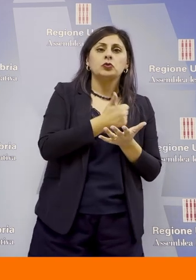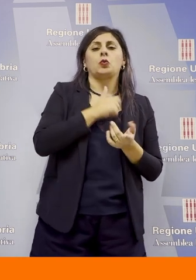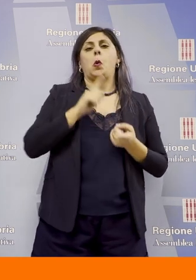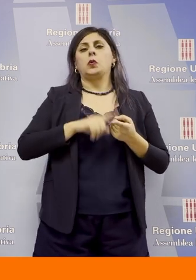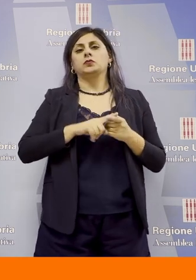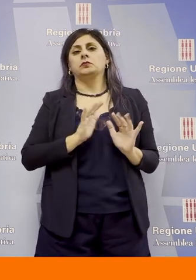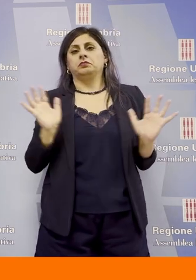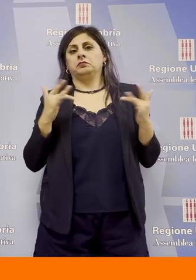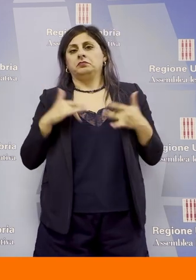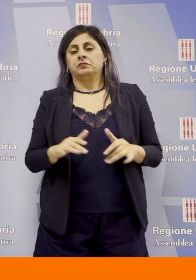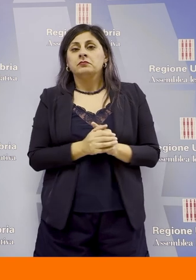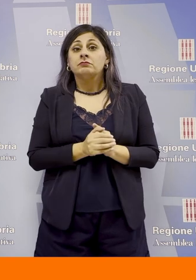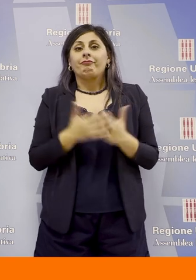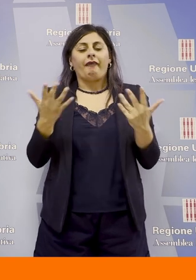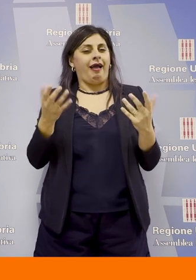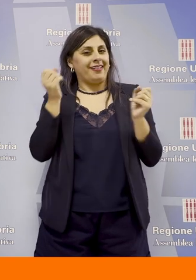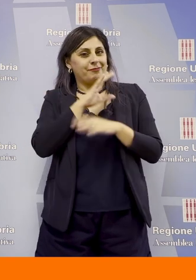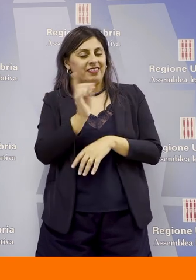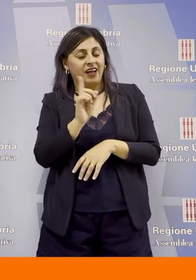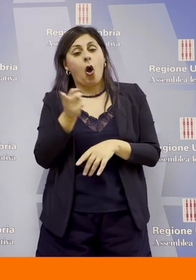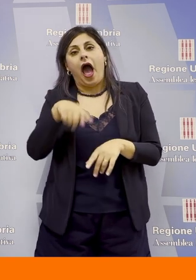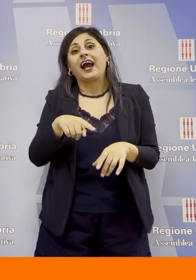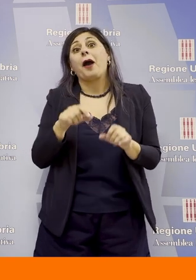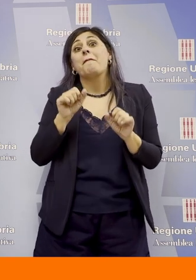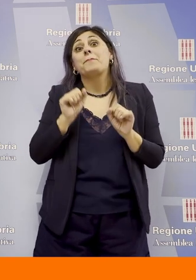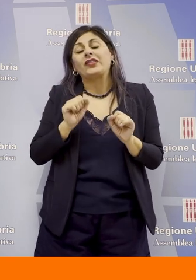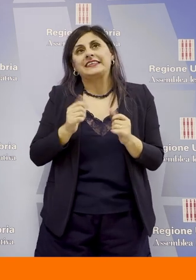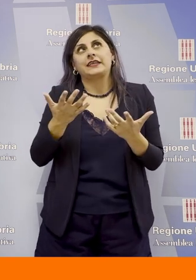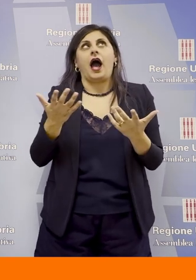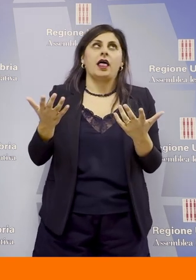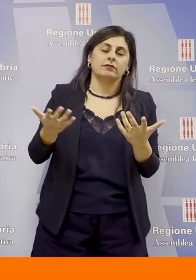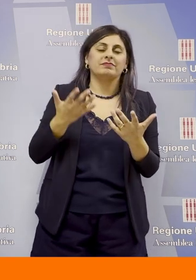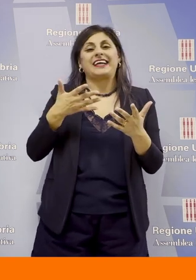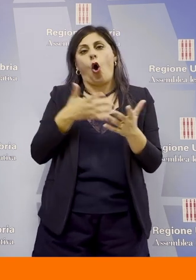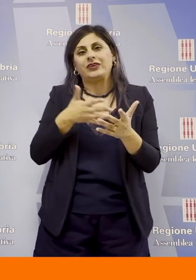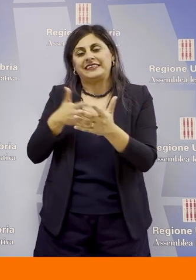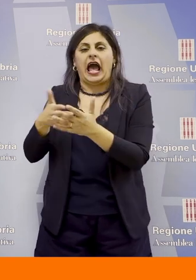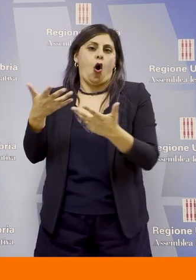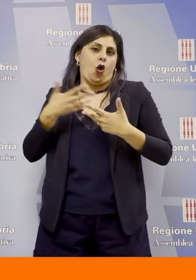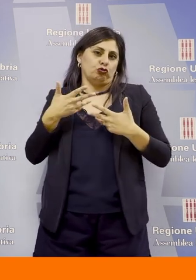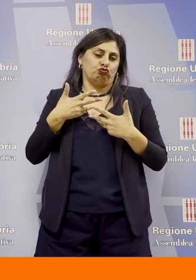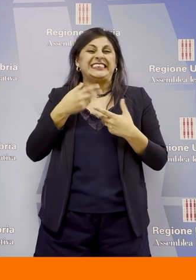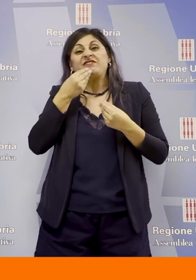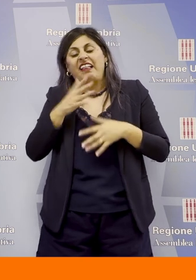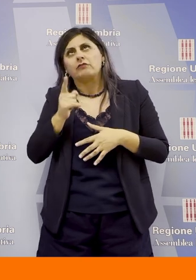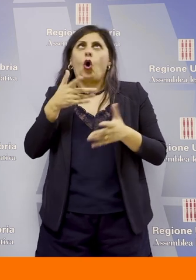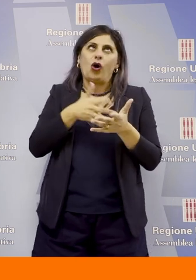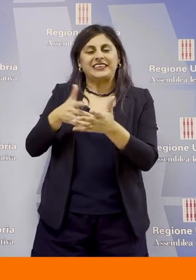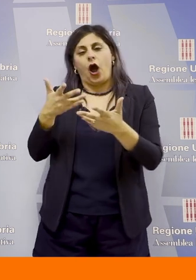bisogna però nascondere comunque sia trascurare anche i potenziali svantaggi o comunque sia ostacoli che questa normativa può portare